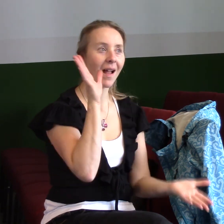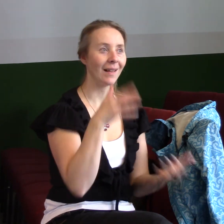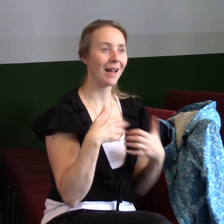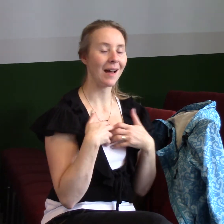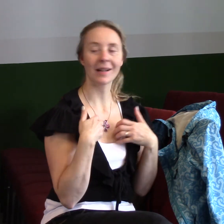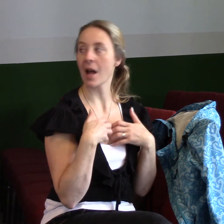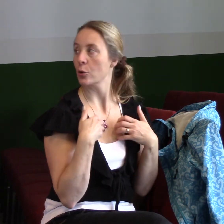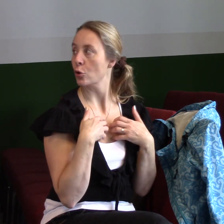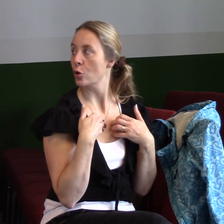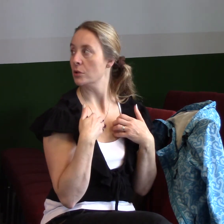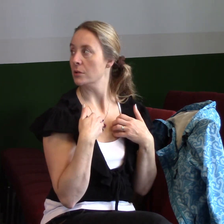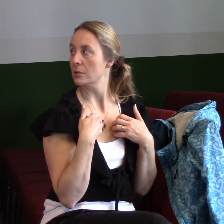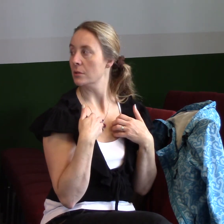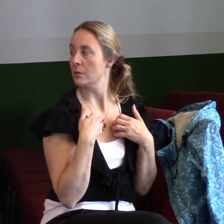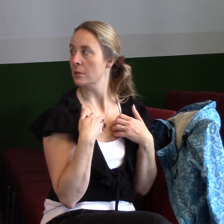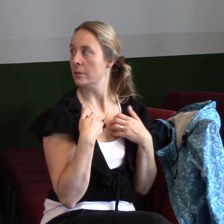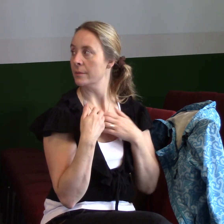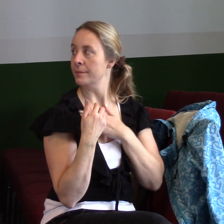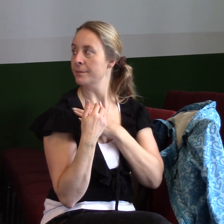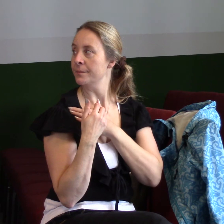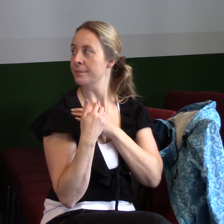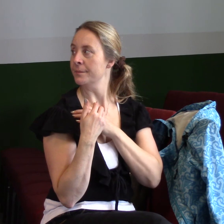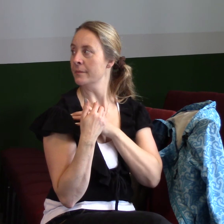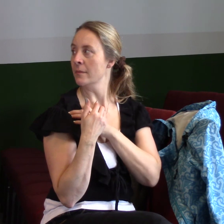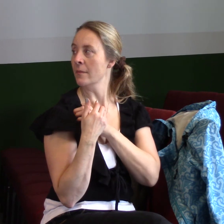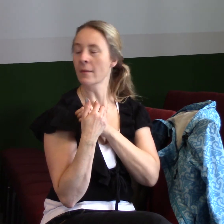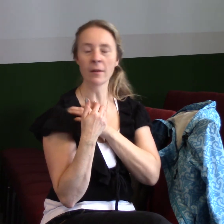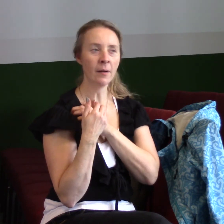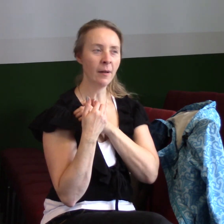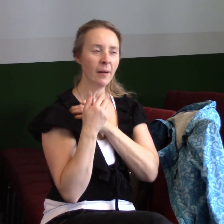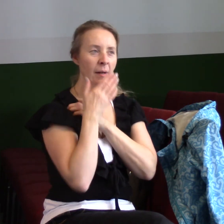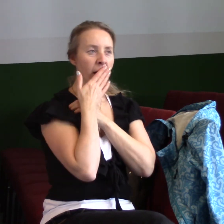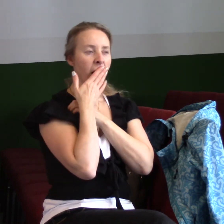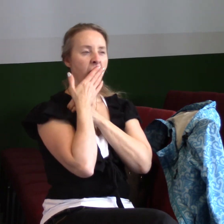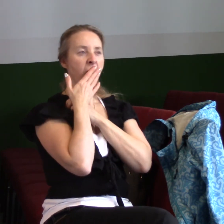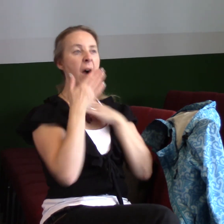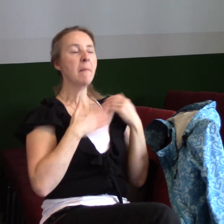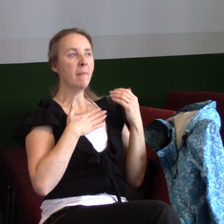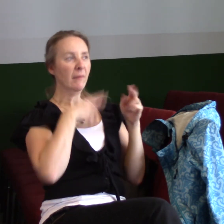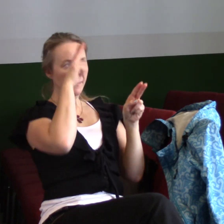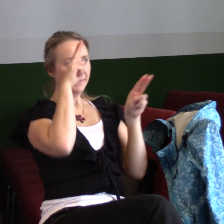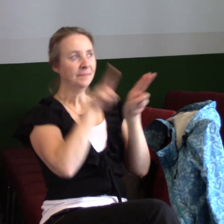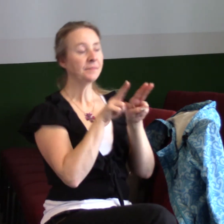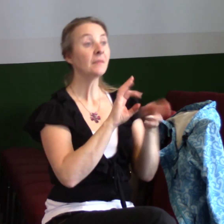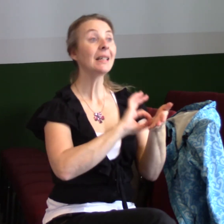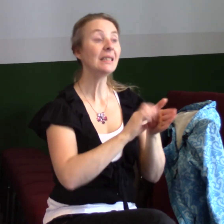které jsou bolavé, nepříjemné, takže se radujeme. Pokládejte za velkou radost, moji bratři, když upadnete do